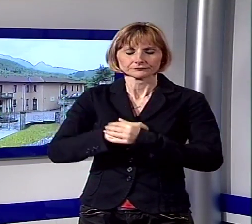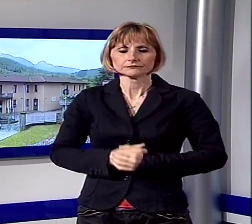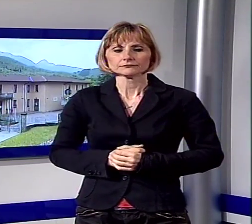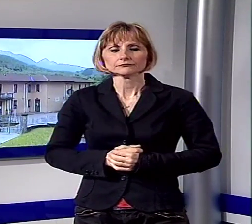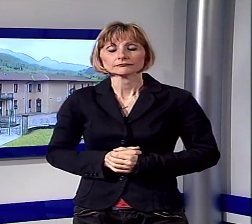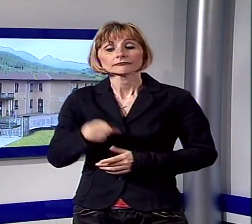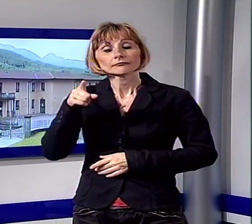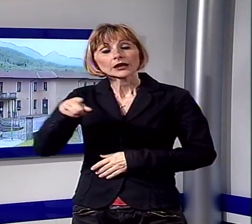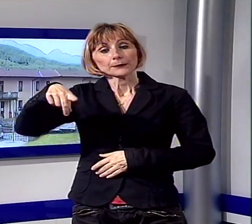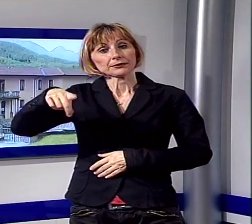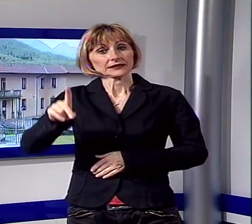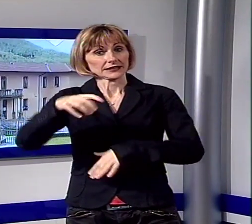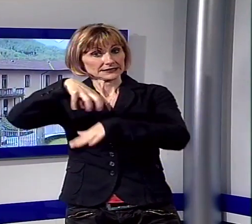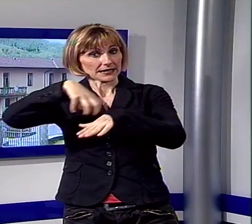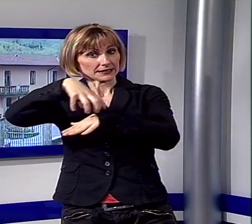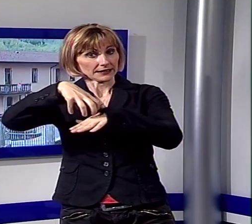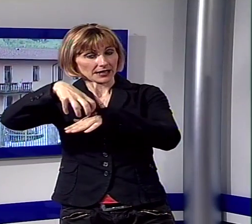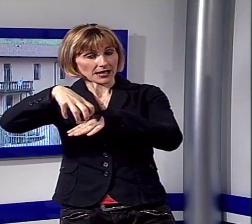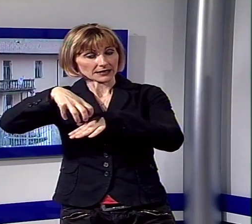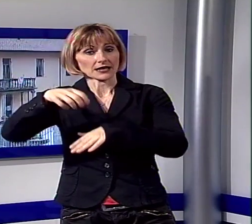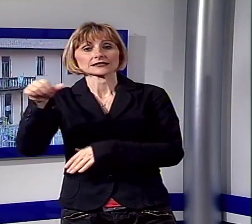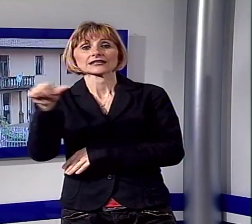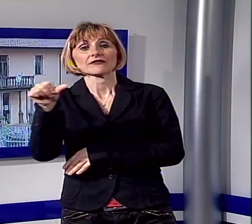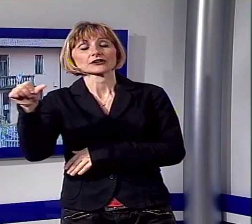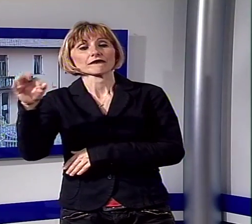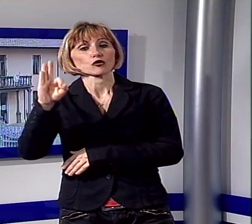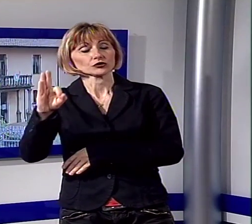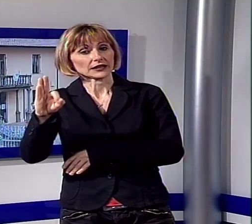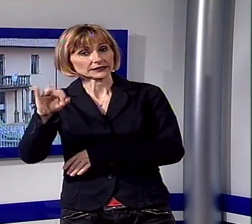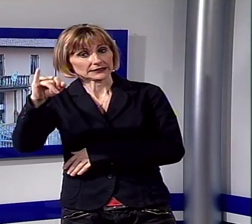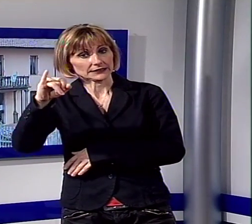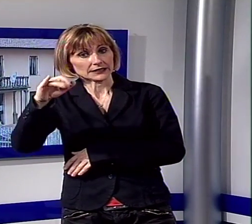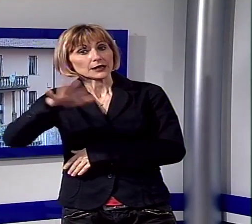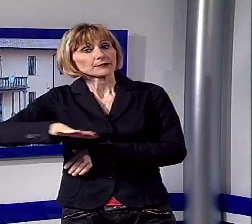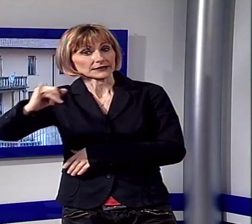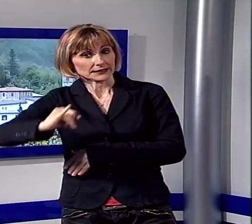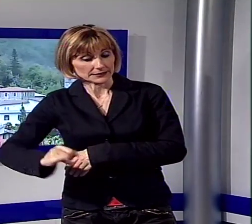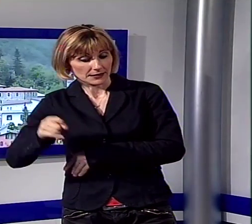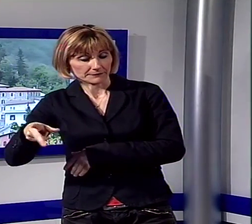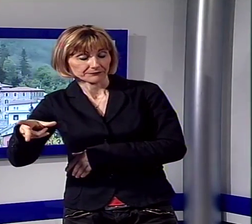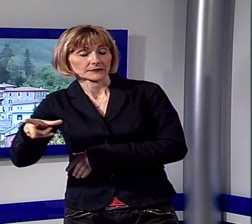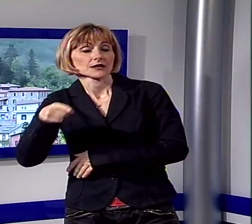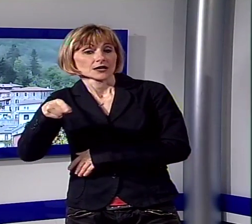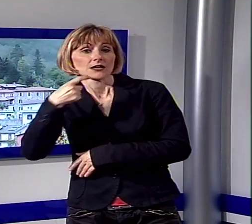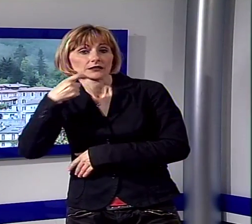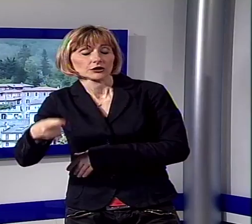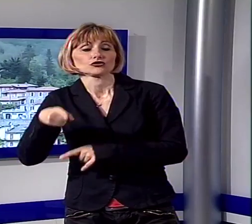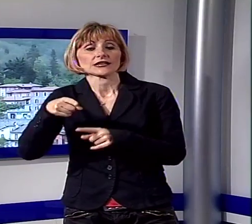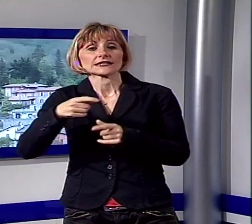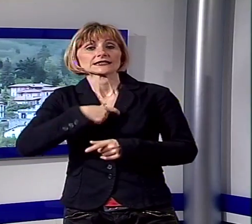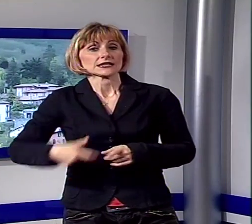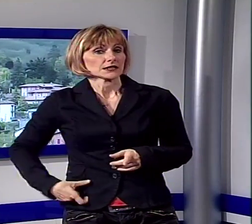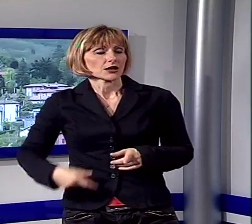risposto la segretaria del PD di Piazza Alcerchio, Stefania Fontanini, sostenendo che in realtà il sindaco uscente aveva stabilito di non